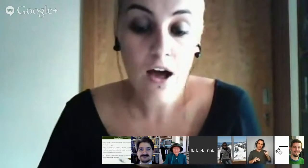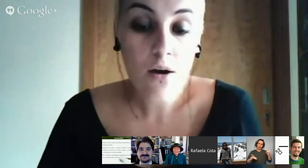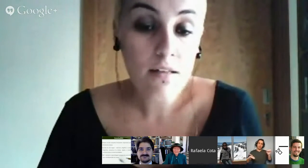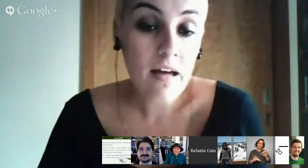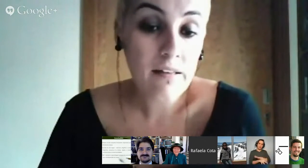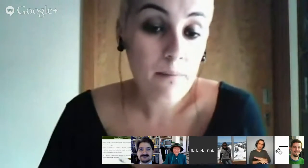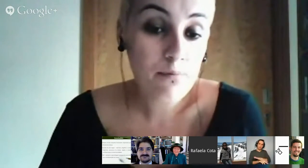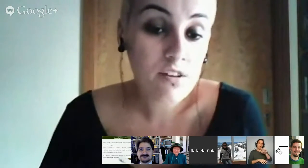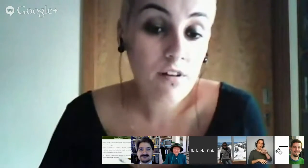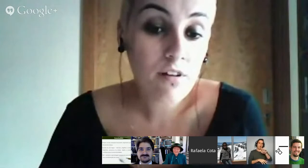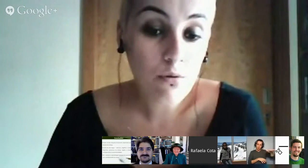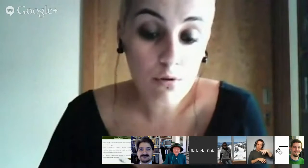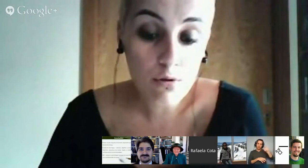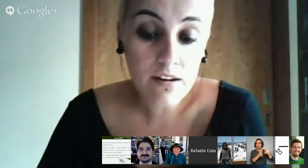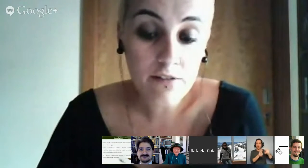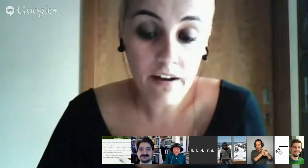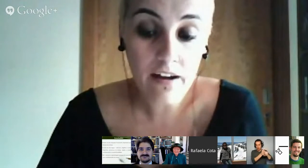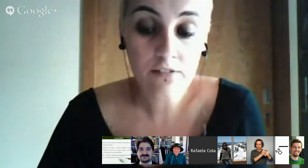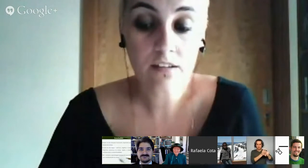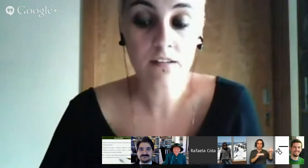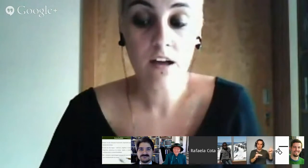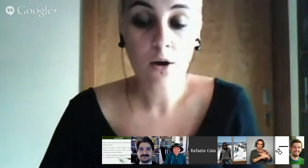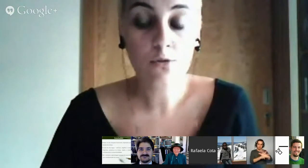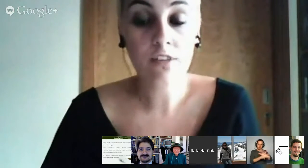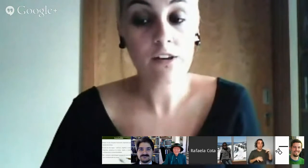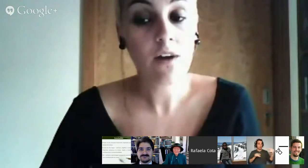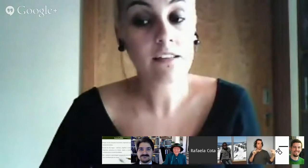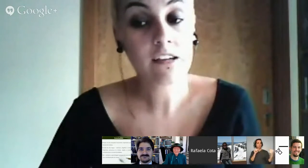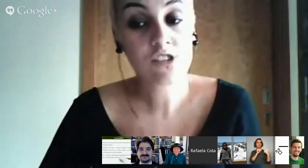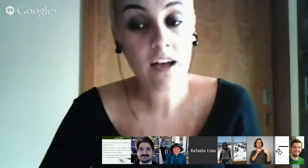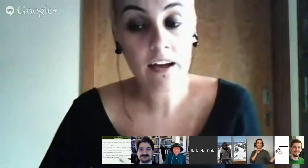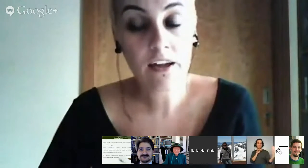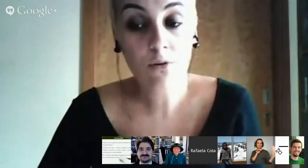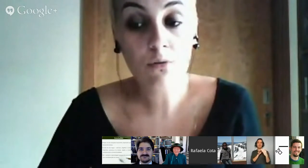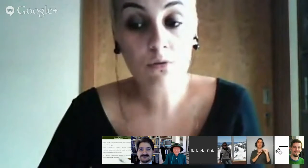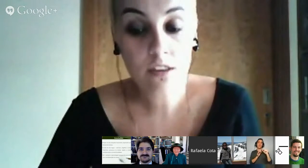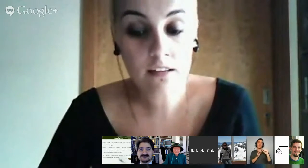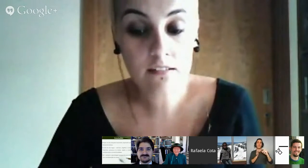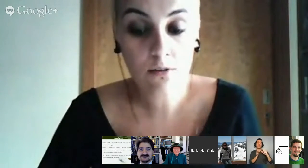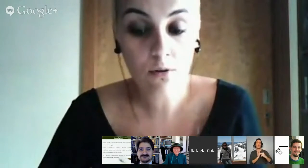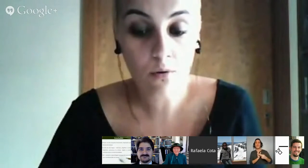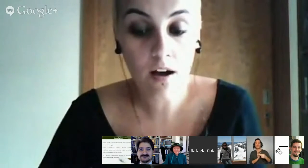possível concluir de facto que o signwriting está em concordância com